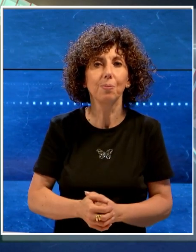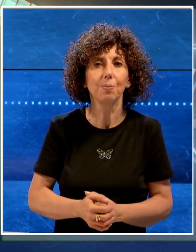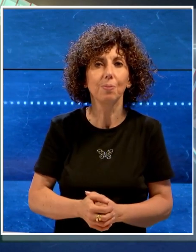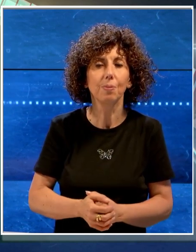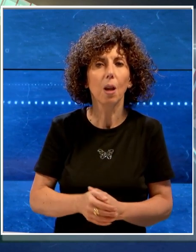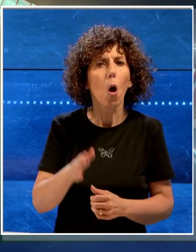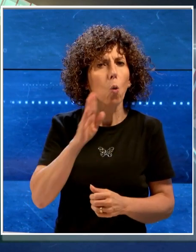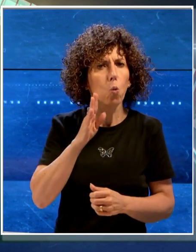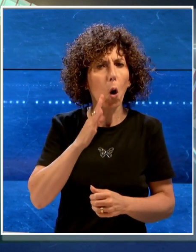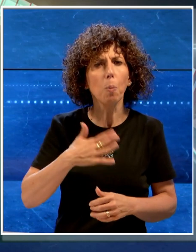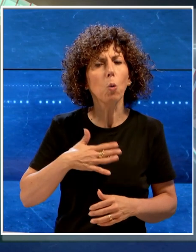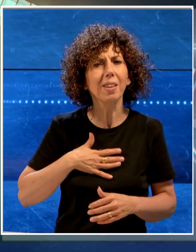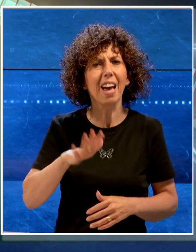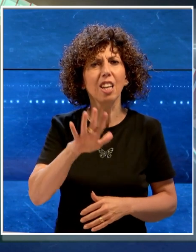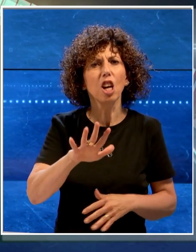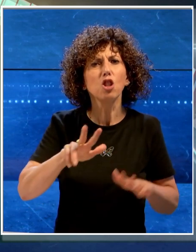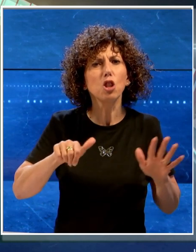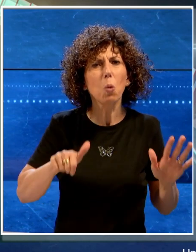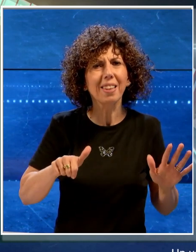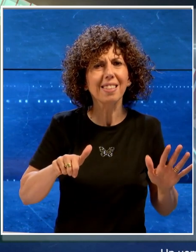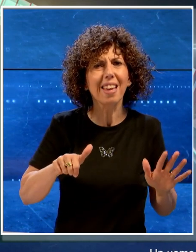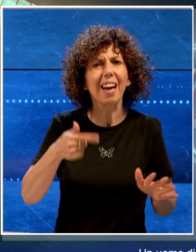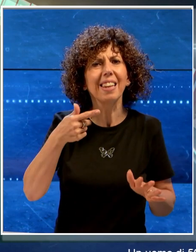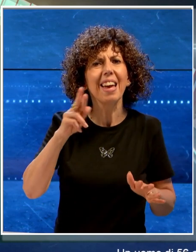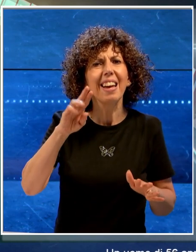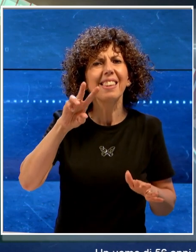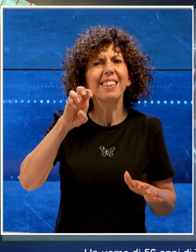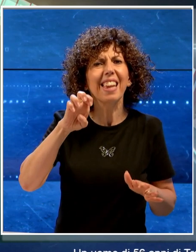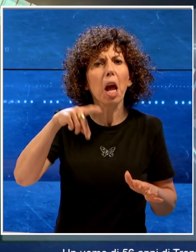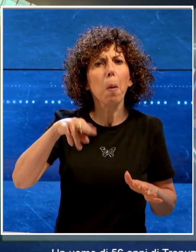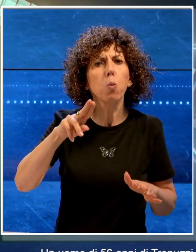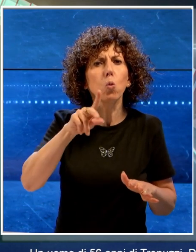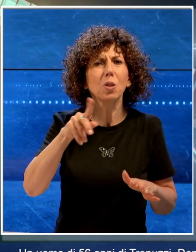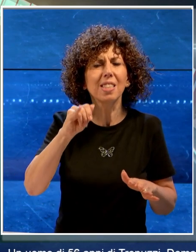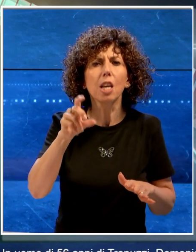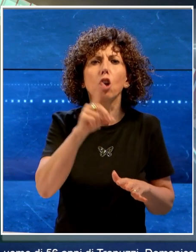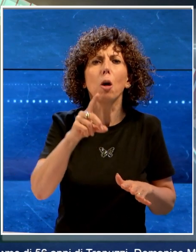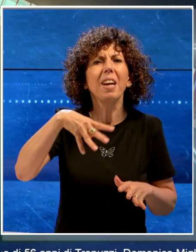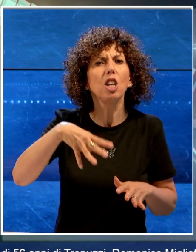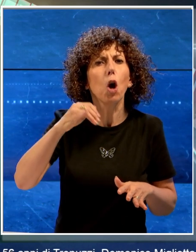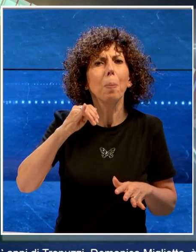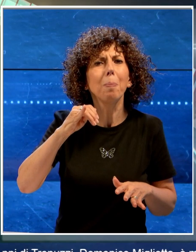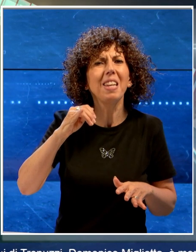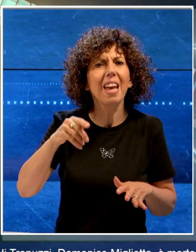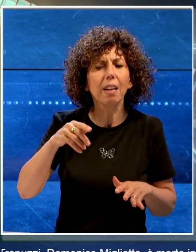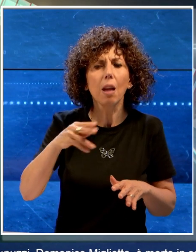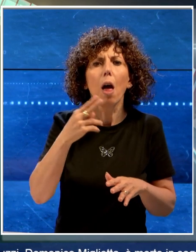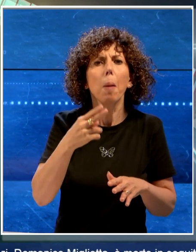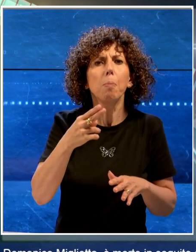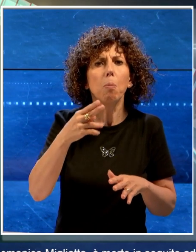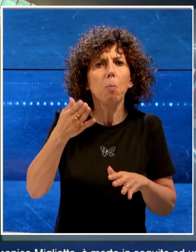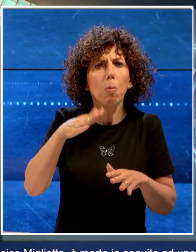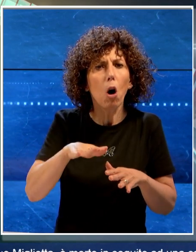Un uomo di 56 anni e di tre puzzi, Domenico Miglietta, è morto dopo una caduta dal